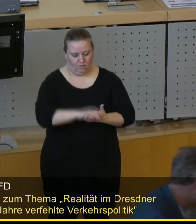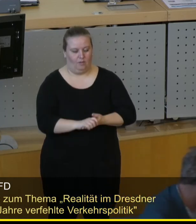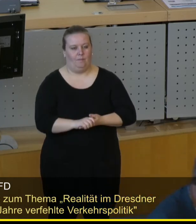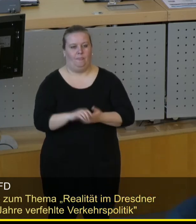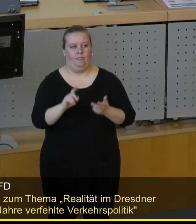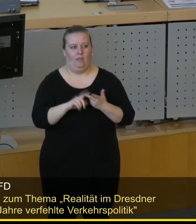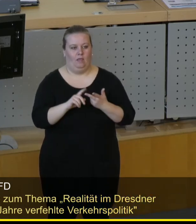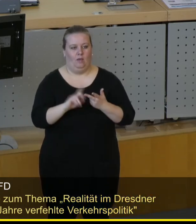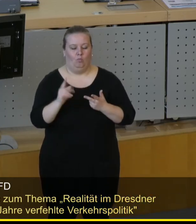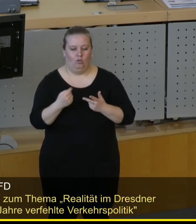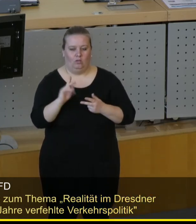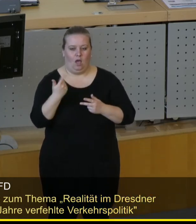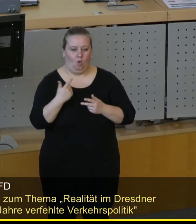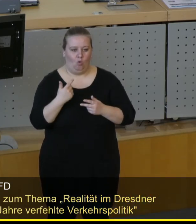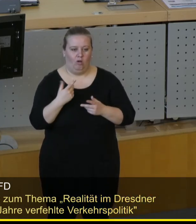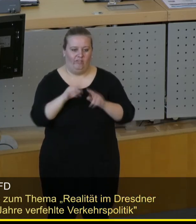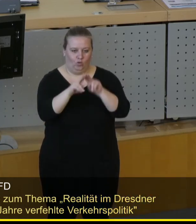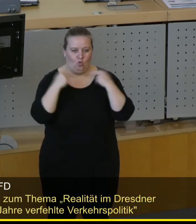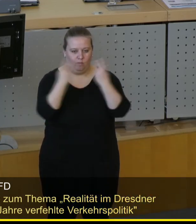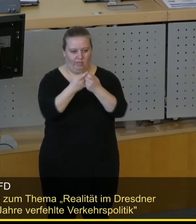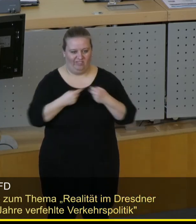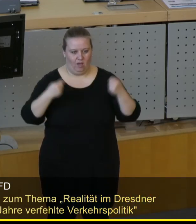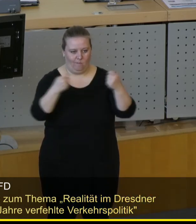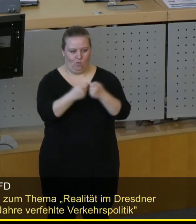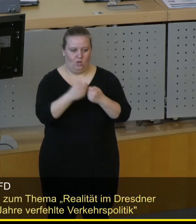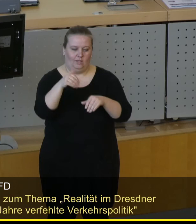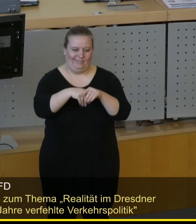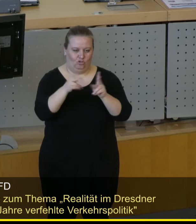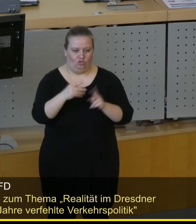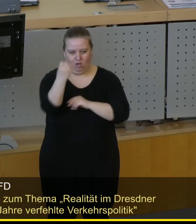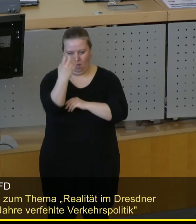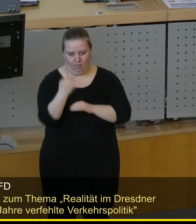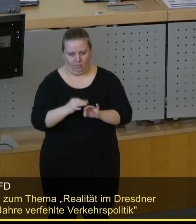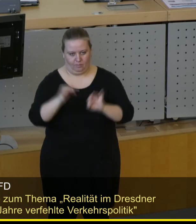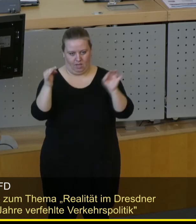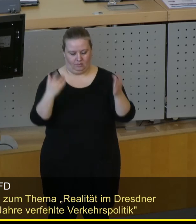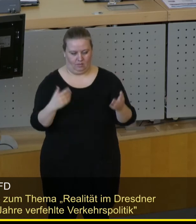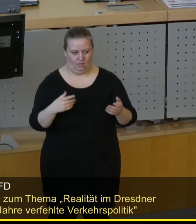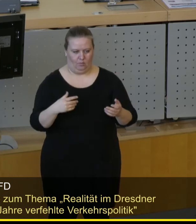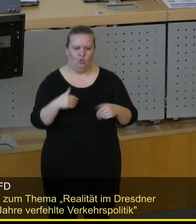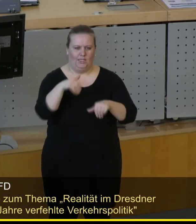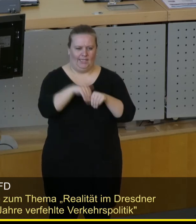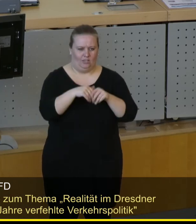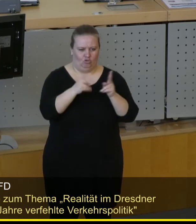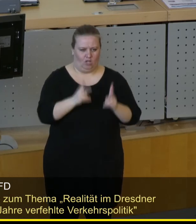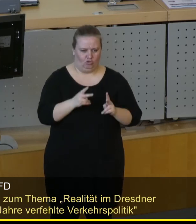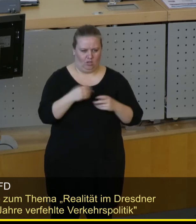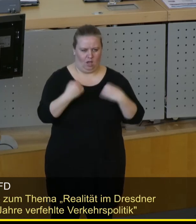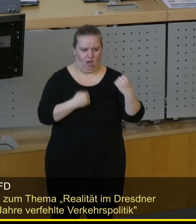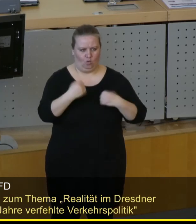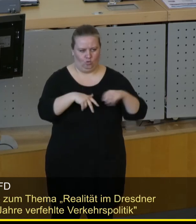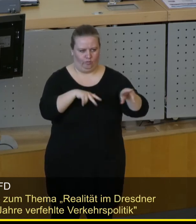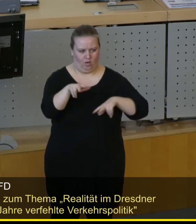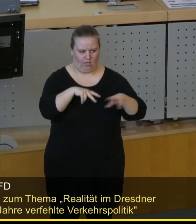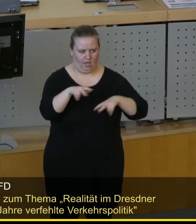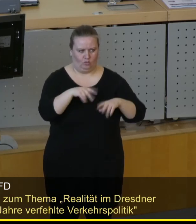Bevorzugung der Verkehrsträger des Umweltverbundes an innerstädtischen Ampeln, Reduzierung des innerstädtischen Kfz-Verkehrs durch